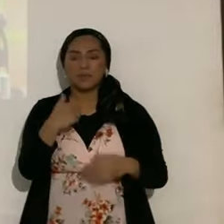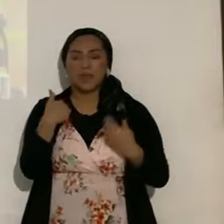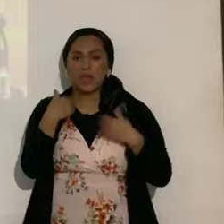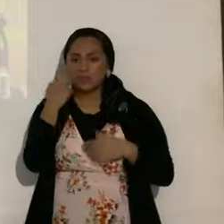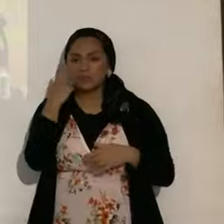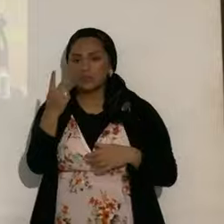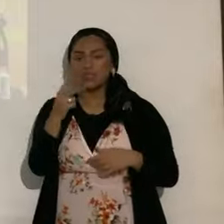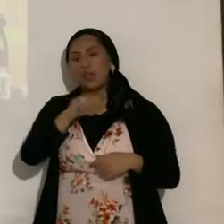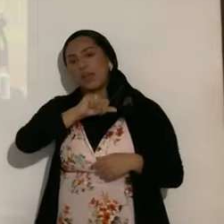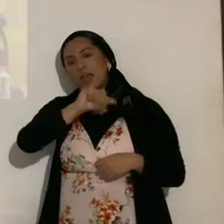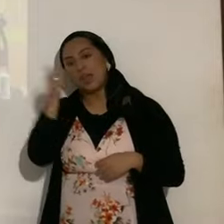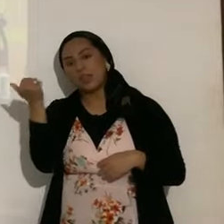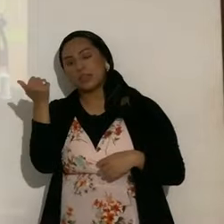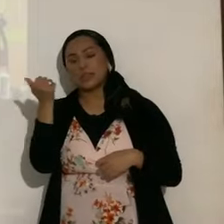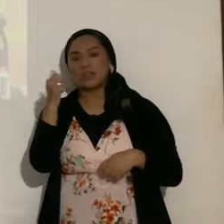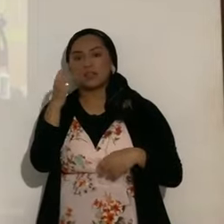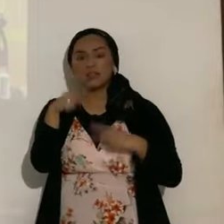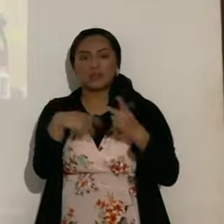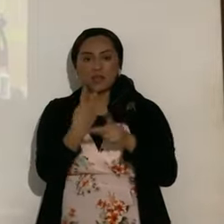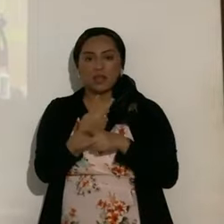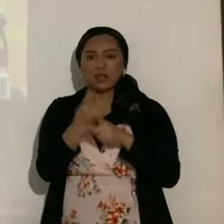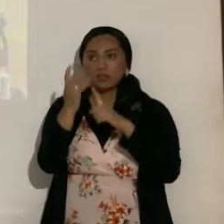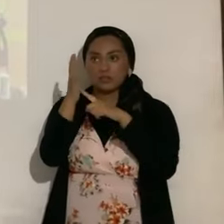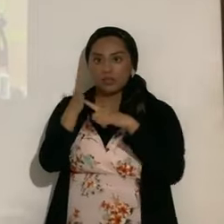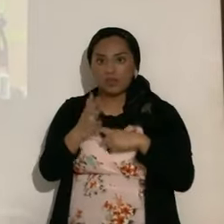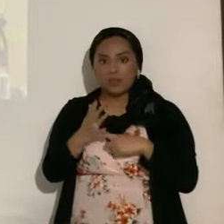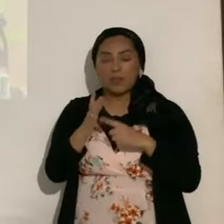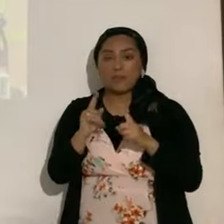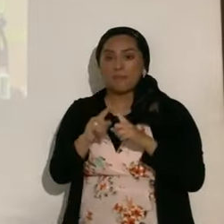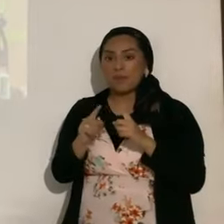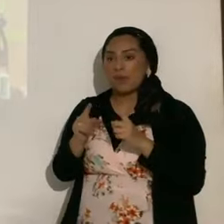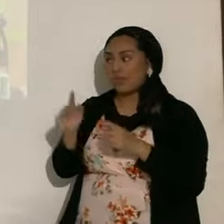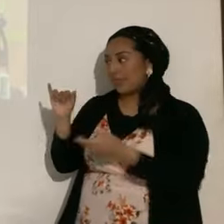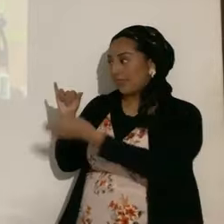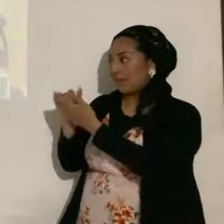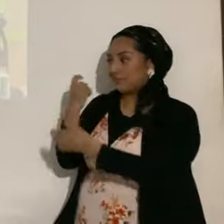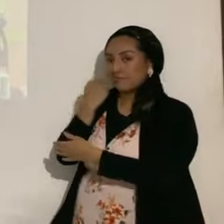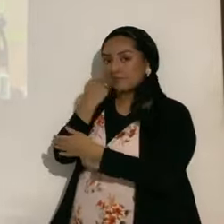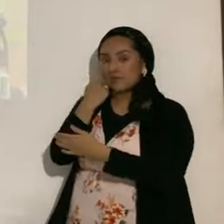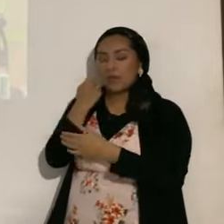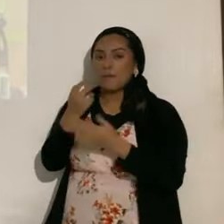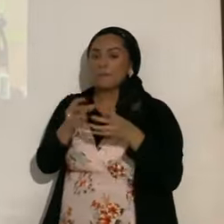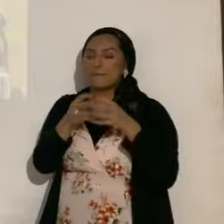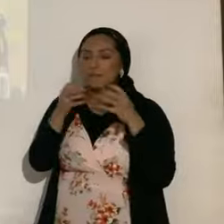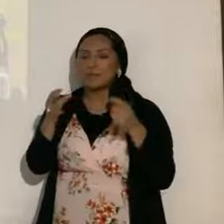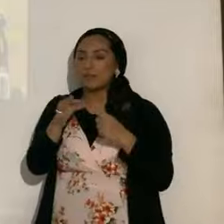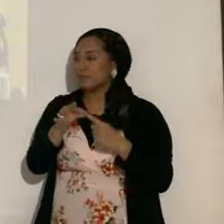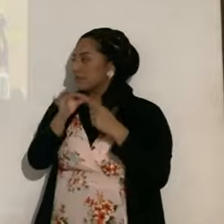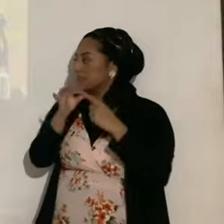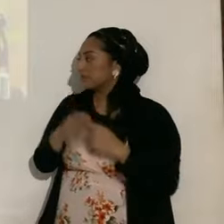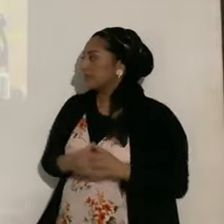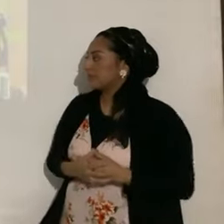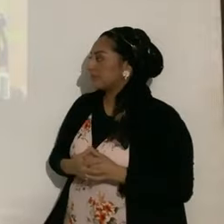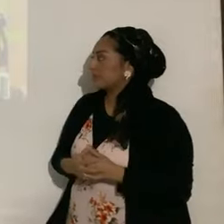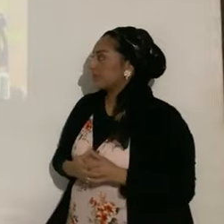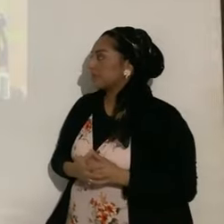señales, hermanos, pero esta es una señal, mucho, muy especial, ahora, vamos a ver la siguiente